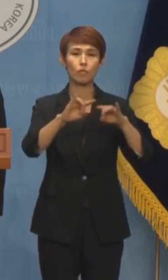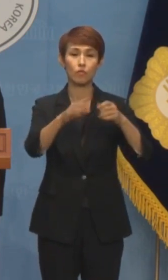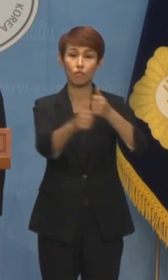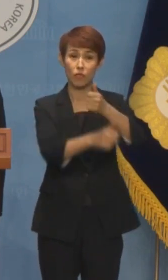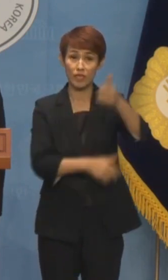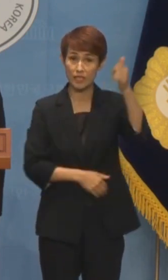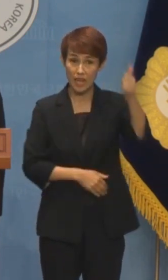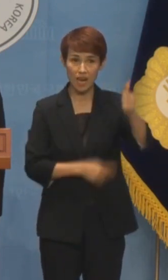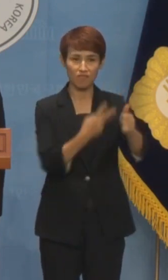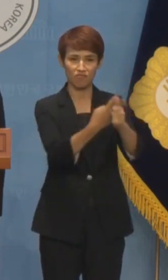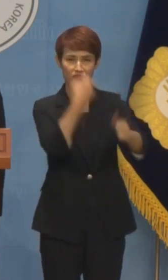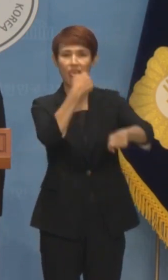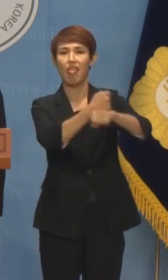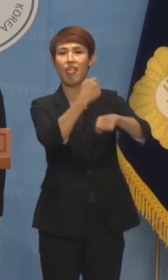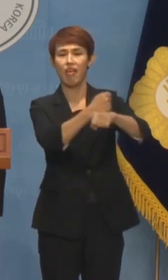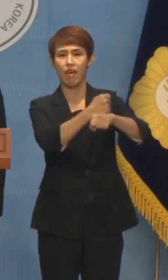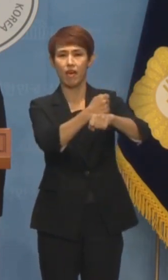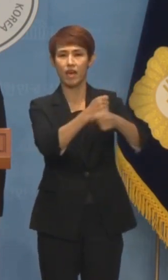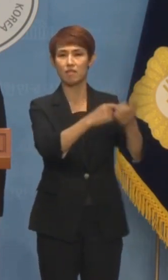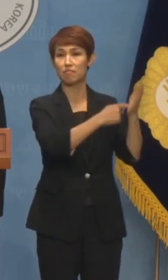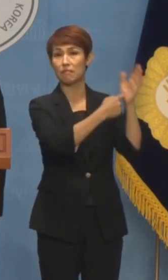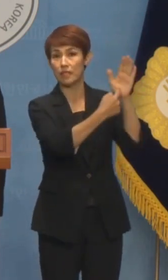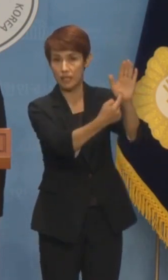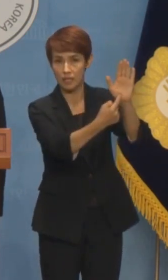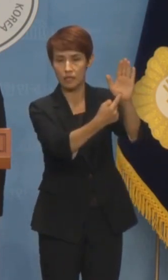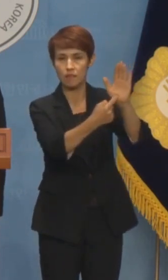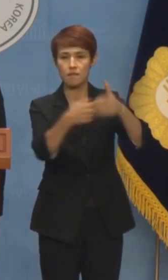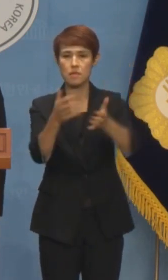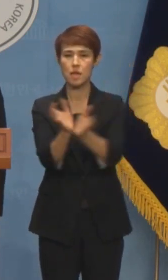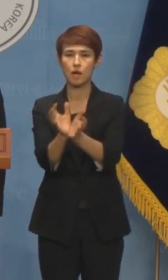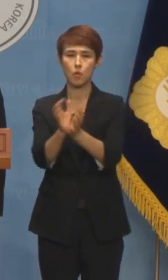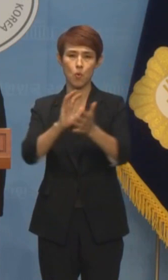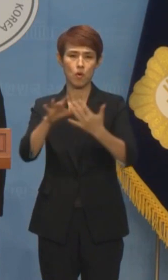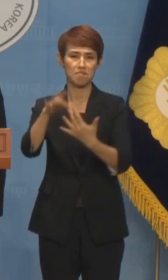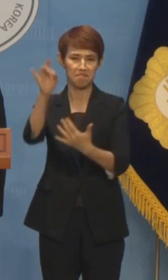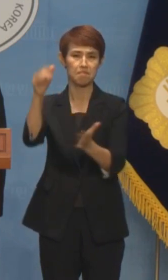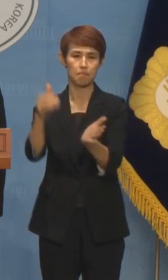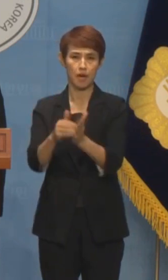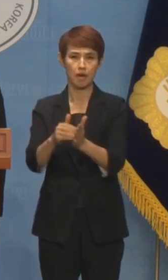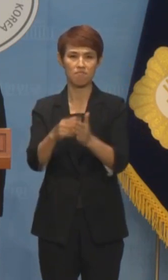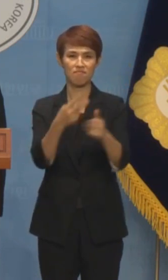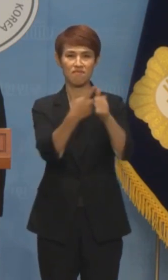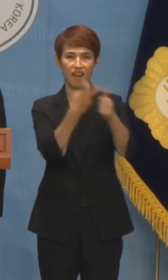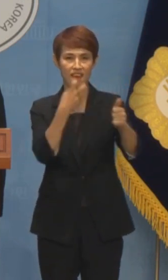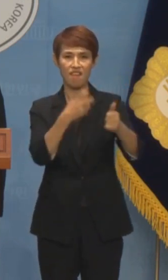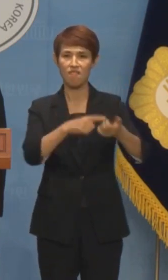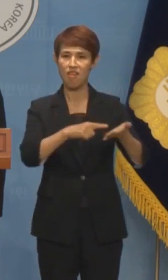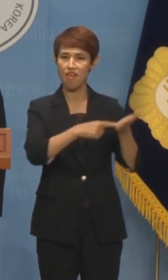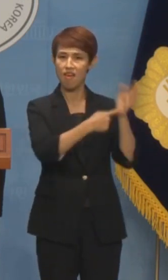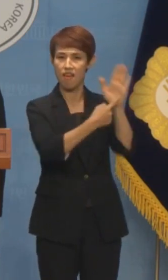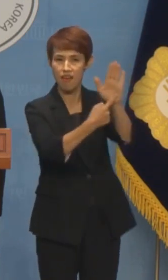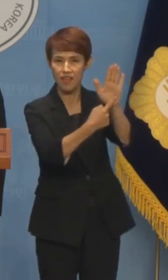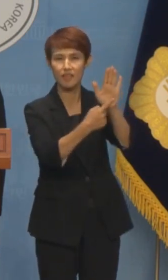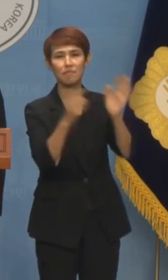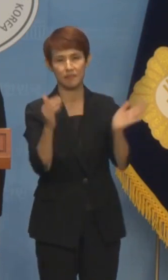탄핵소추안을 당론으로 채택하며 또다시 탄핵카드를 꺼내들었습니다.